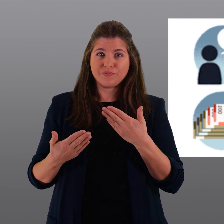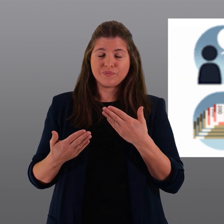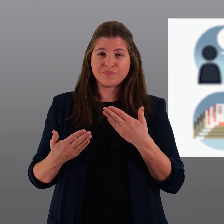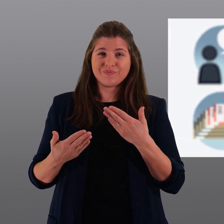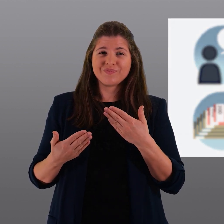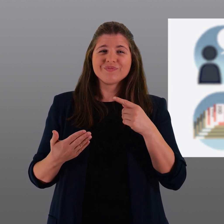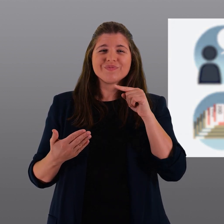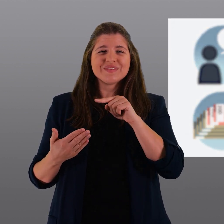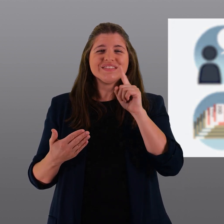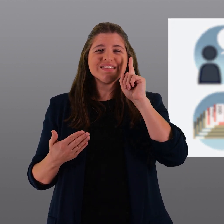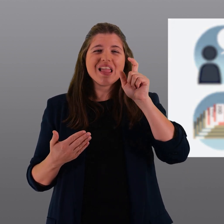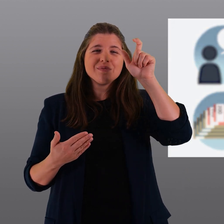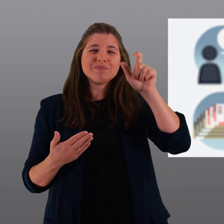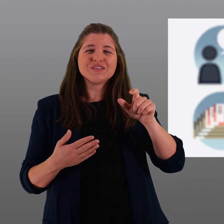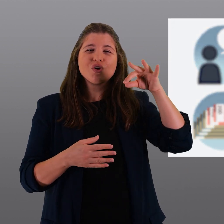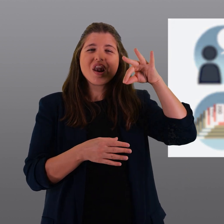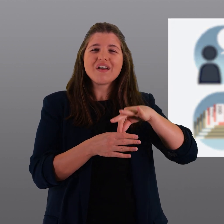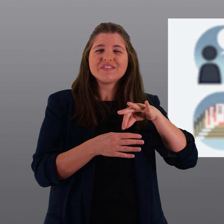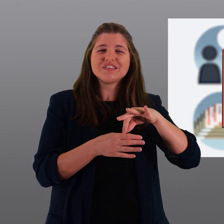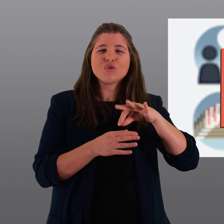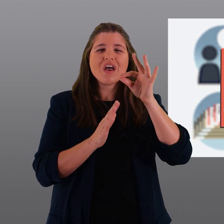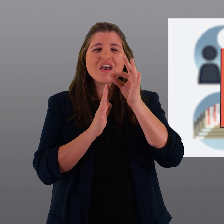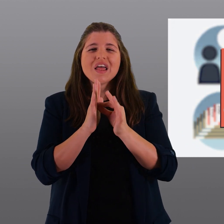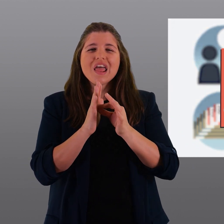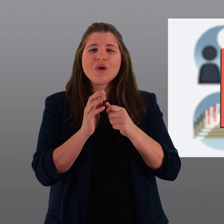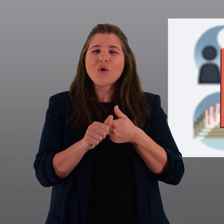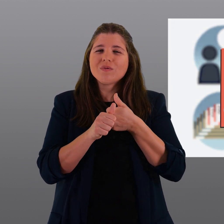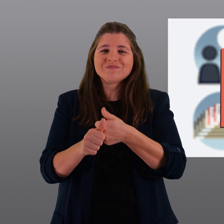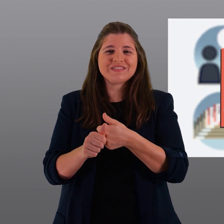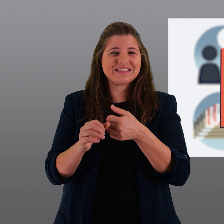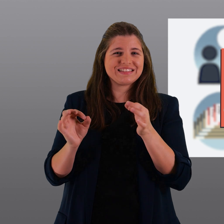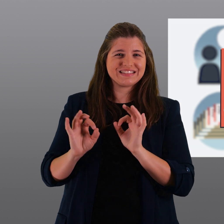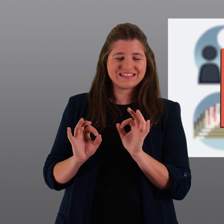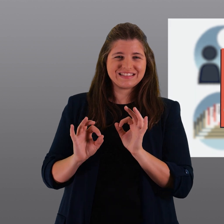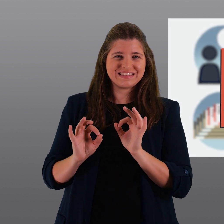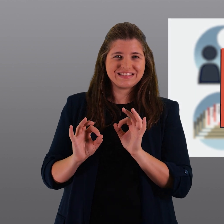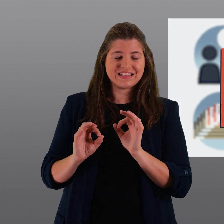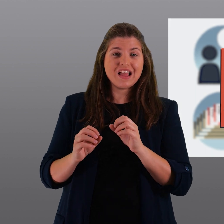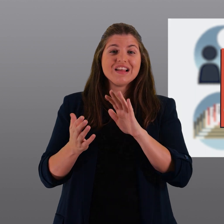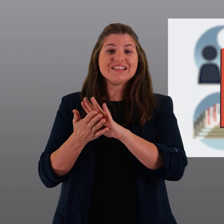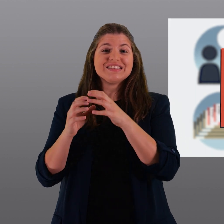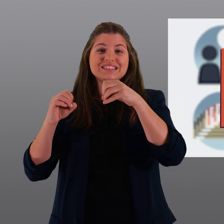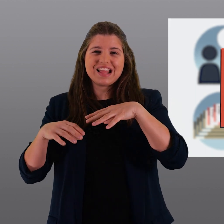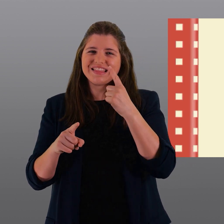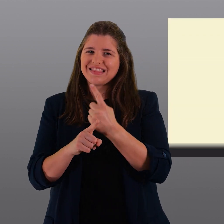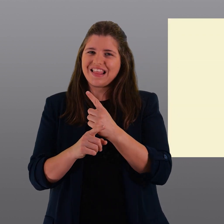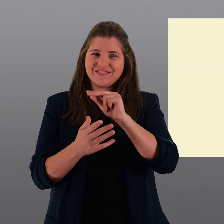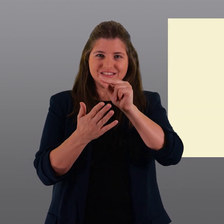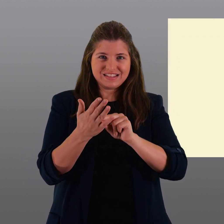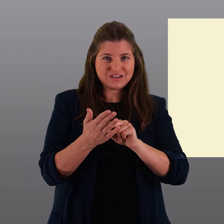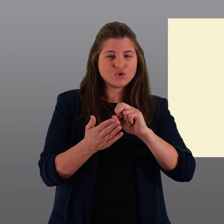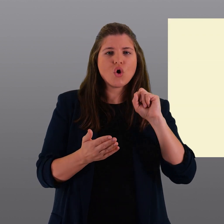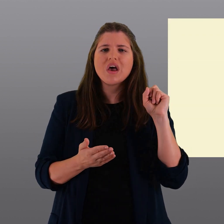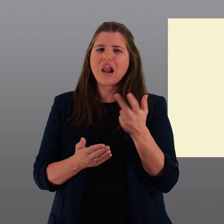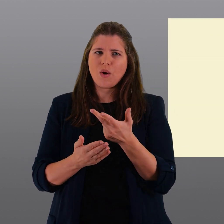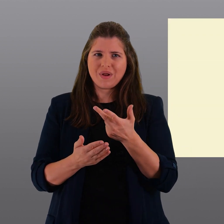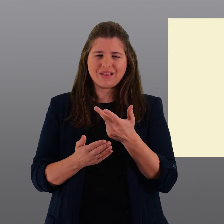di dare la disdetta qualora il locatario non rispetti le regole. La disdetta dovrà essere preceduta da una diffida.